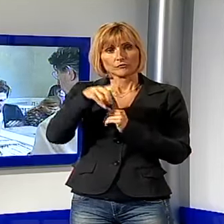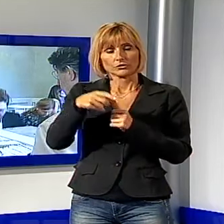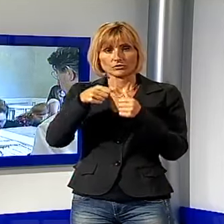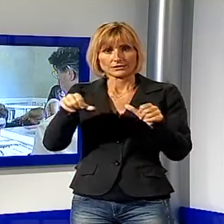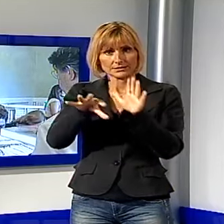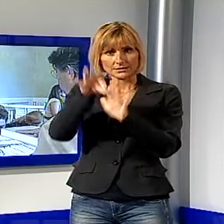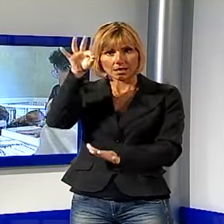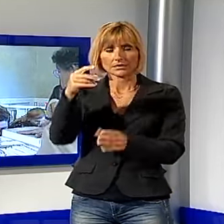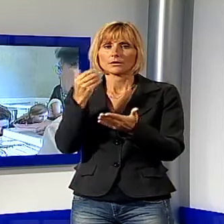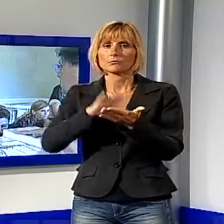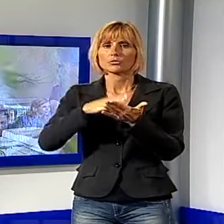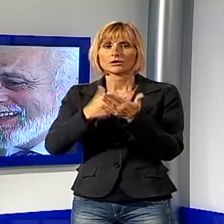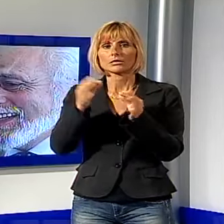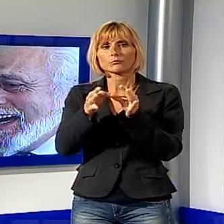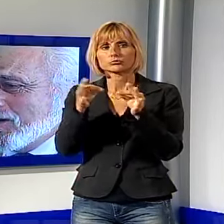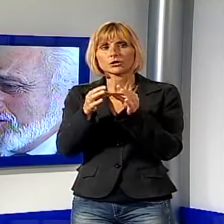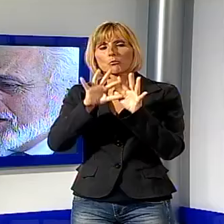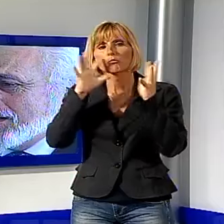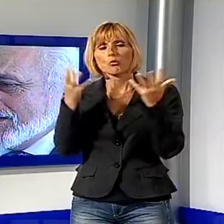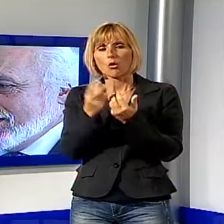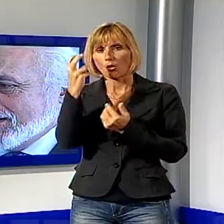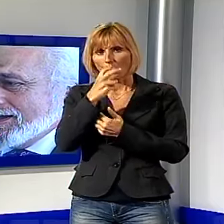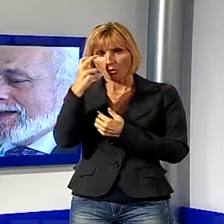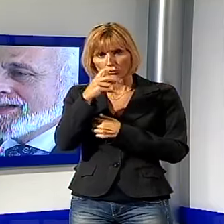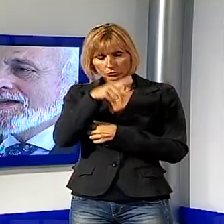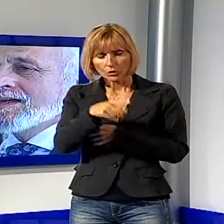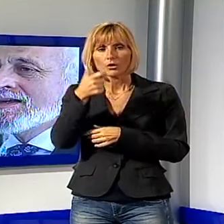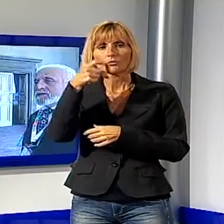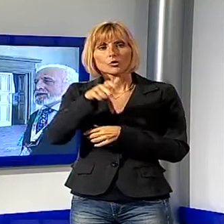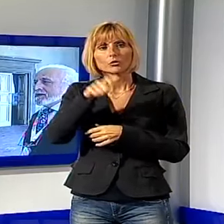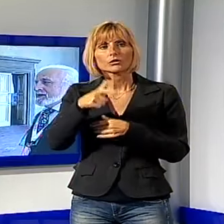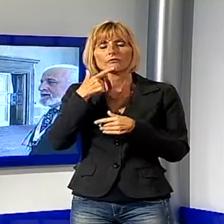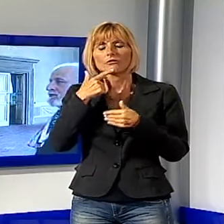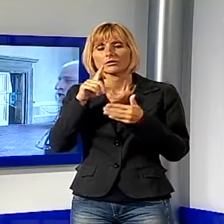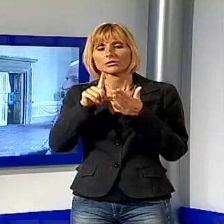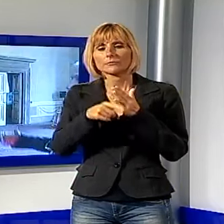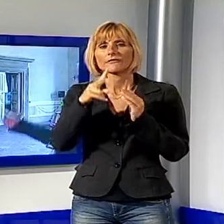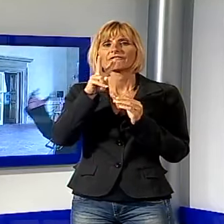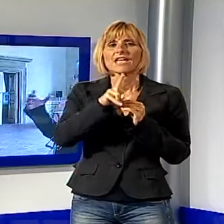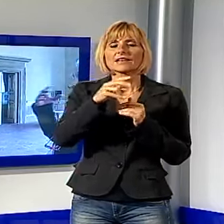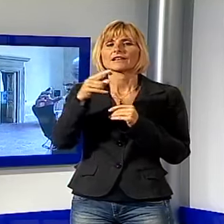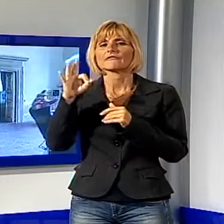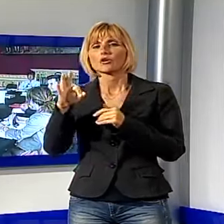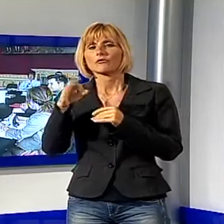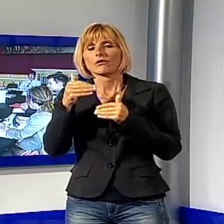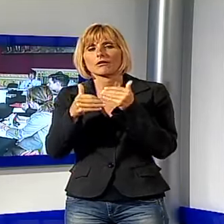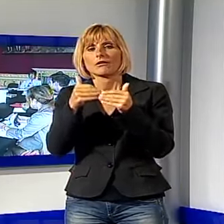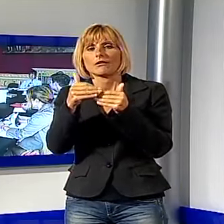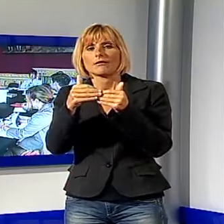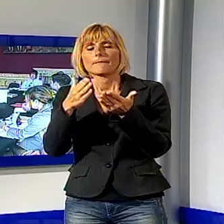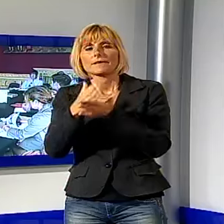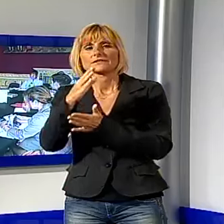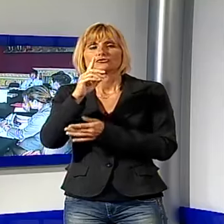appuntamento nel mondo dell'avvocatura, dopo che la Federation de Barro d'Europa si è spostata negli anni tra Vienne e Francoforte, passando per